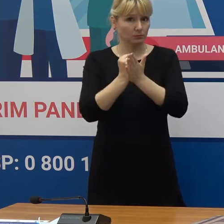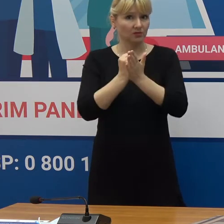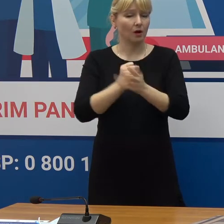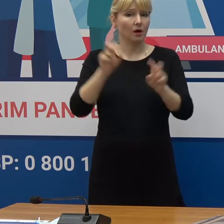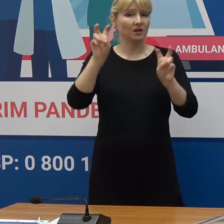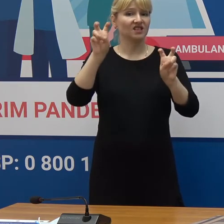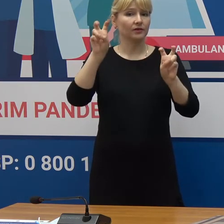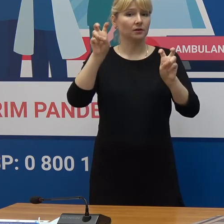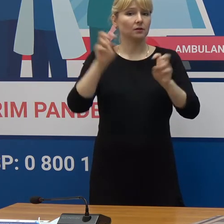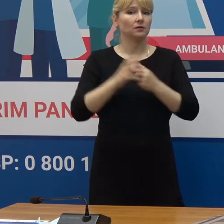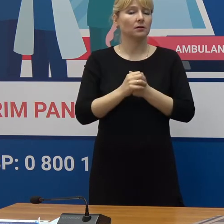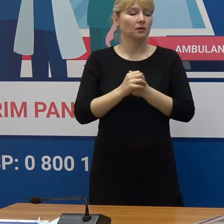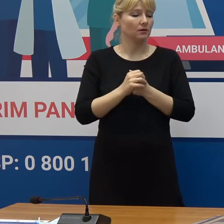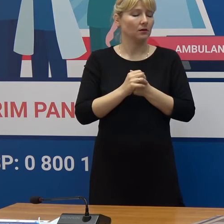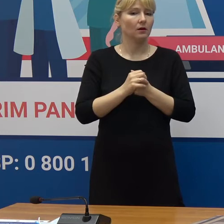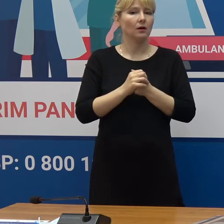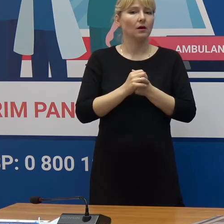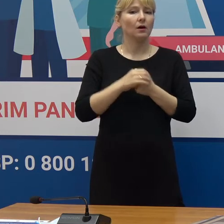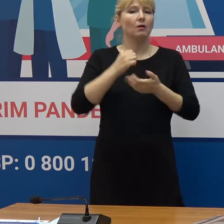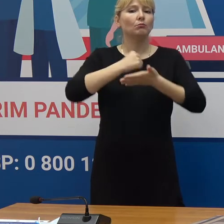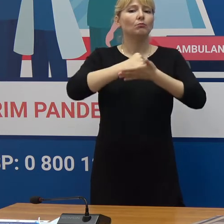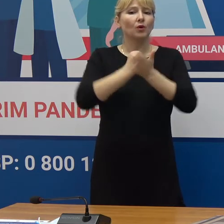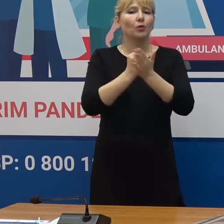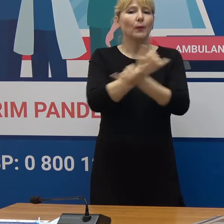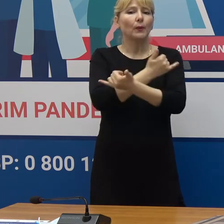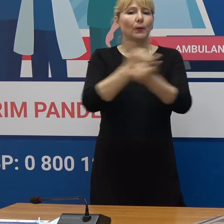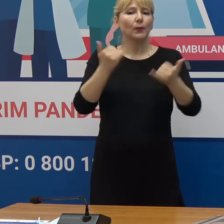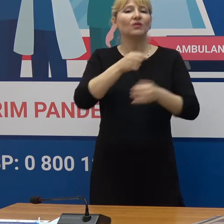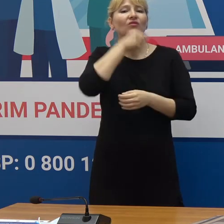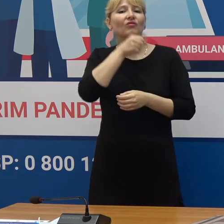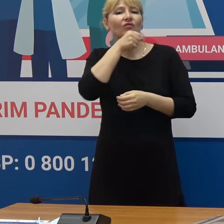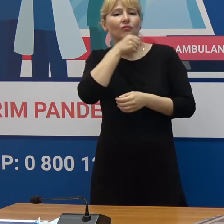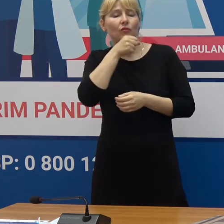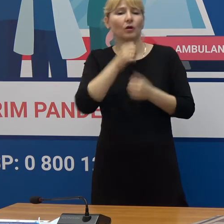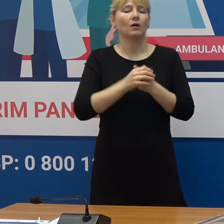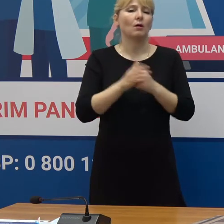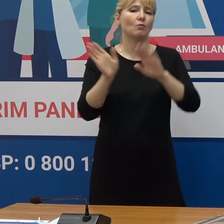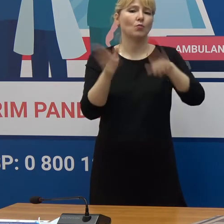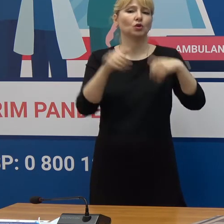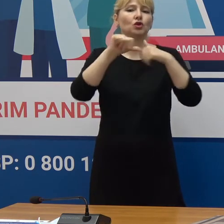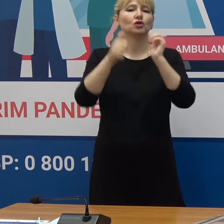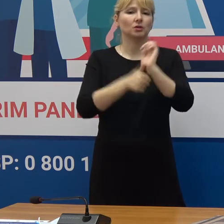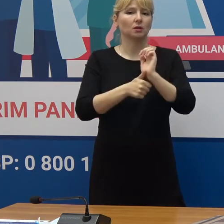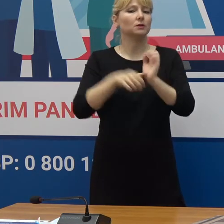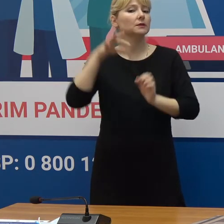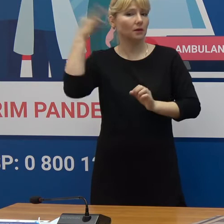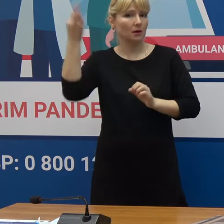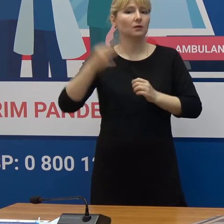utilizarea la adus cu vârsta după 16 ani